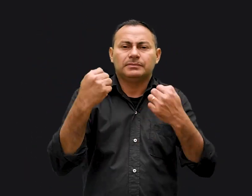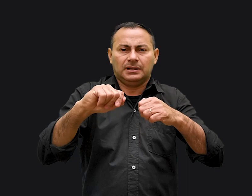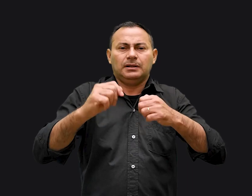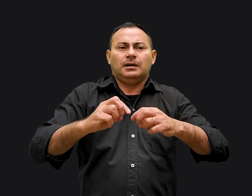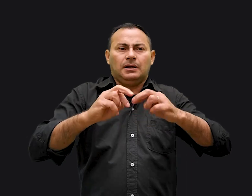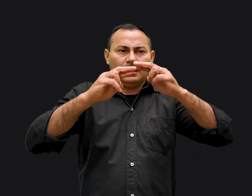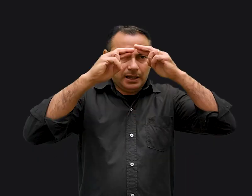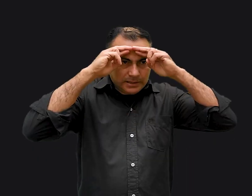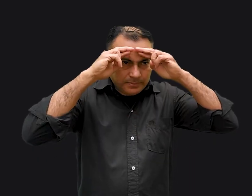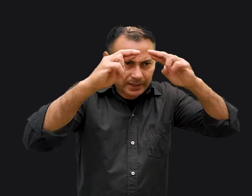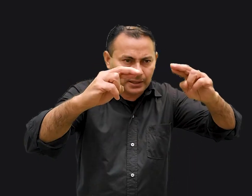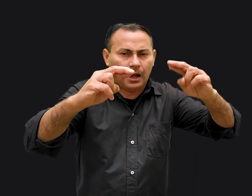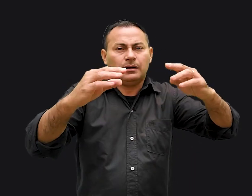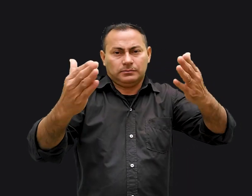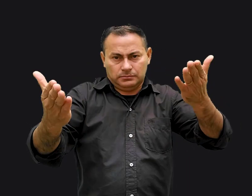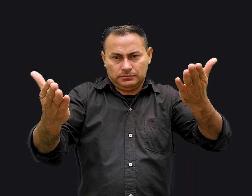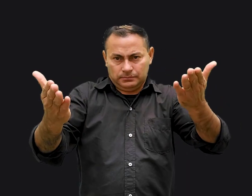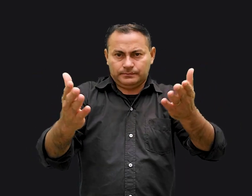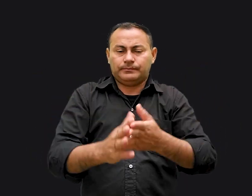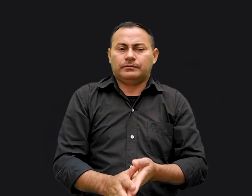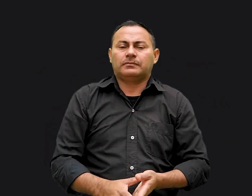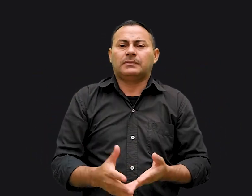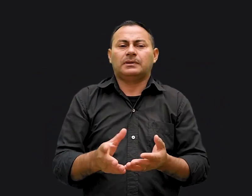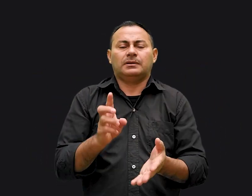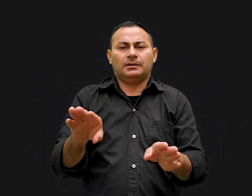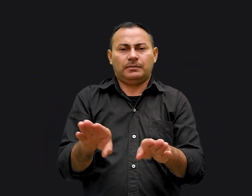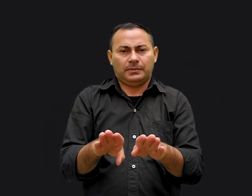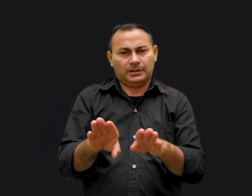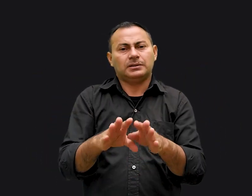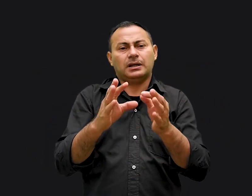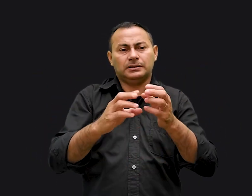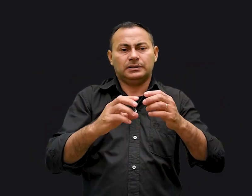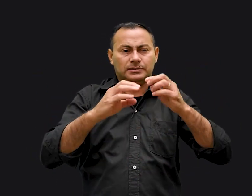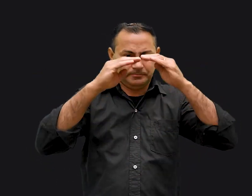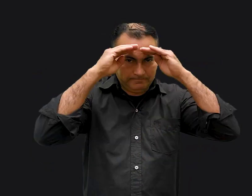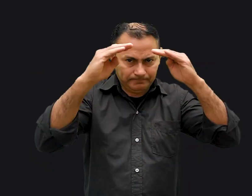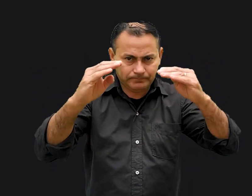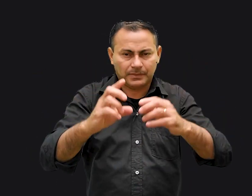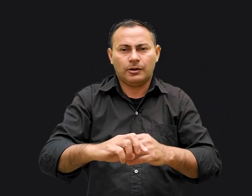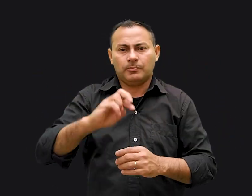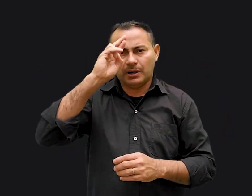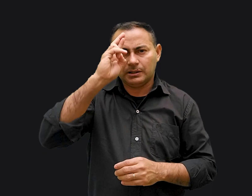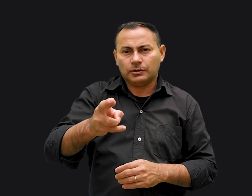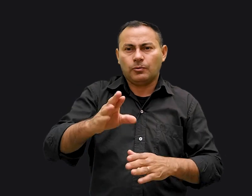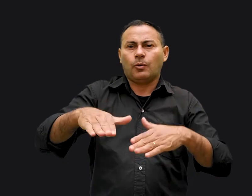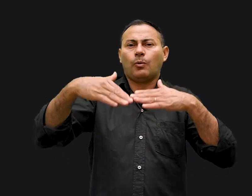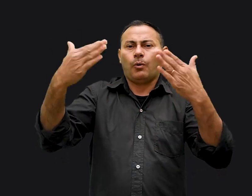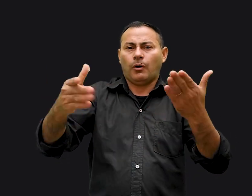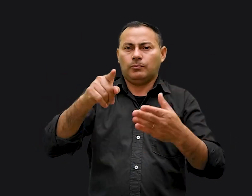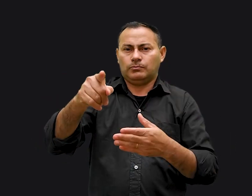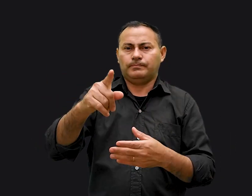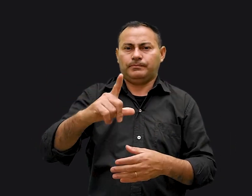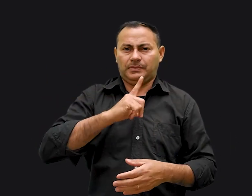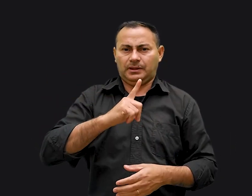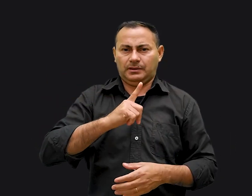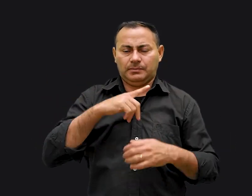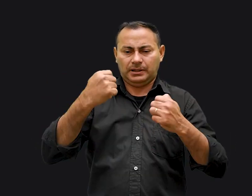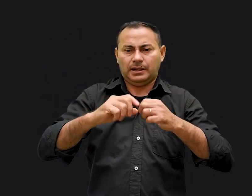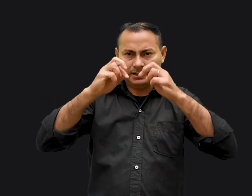terá que honrá-los e respeitá-los também. Uma importante razão pela qual você deverá honrar e